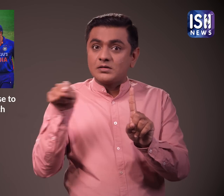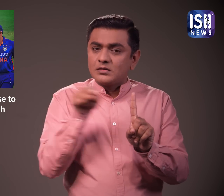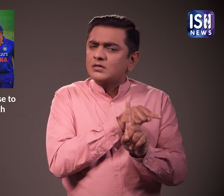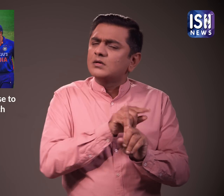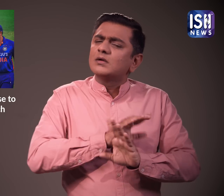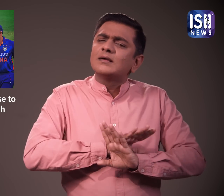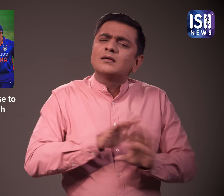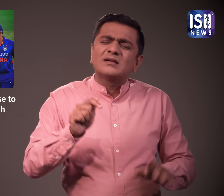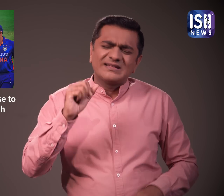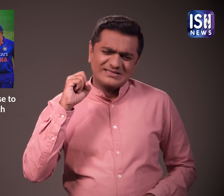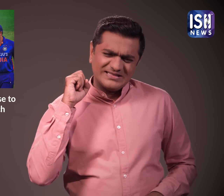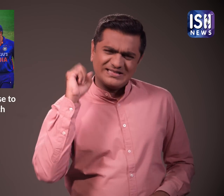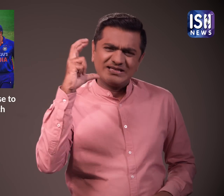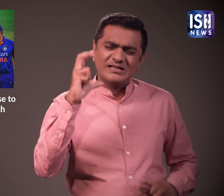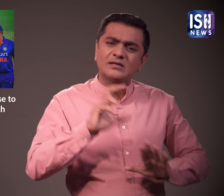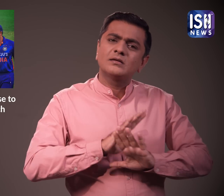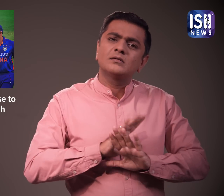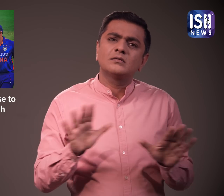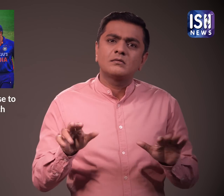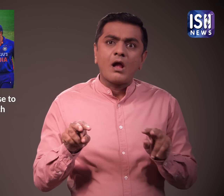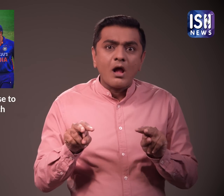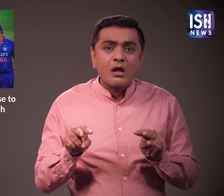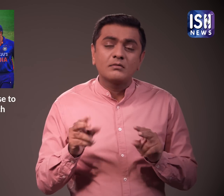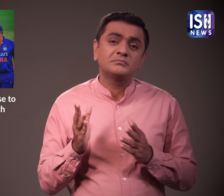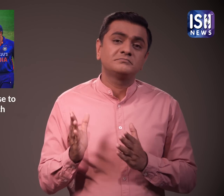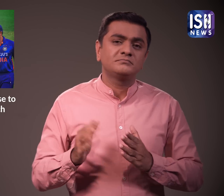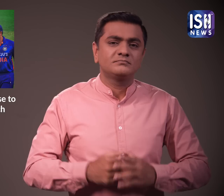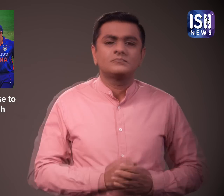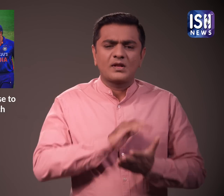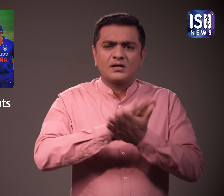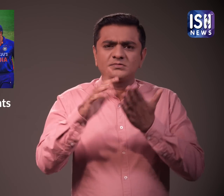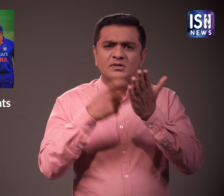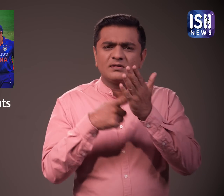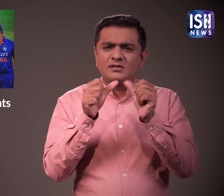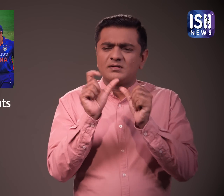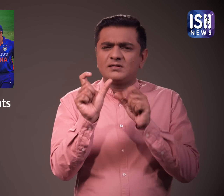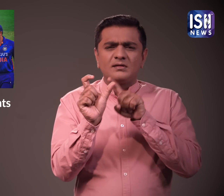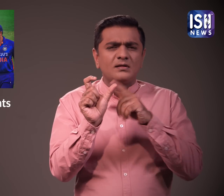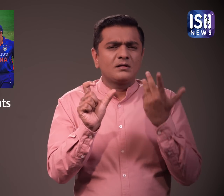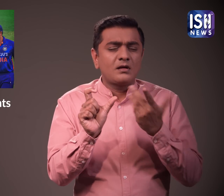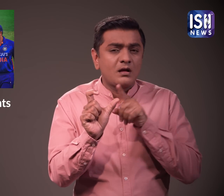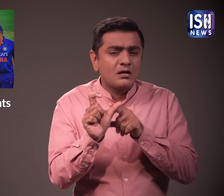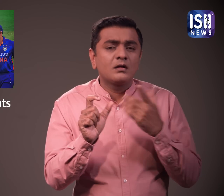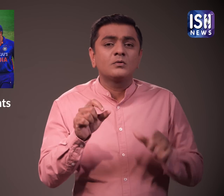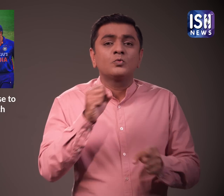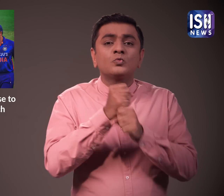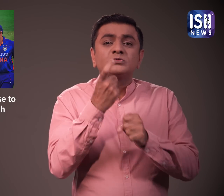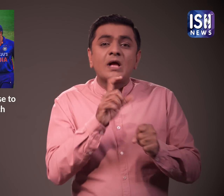2023 तक कमरों का अत्याधिक शुल्क लिया जा रहा है होटल एंड रेश्टराण असोसियेशन कुजरात के